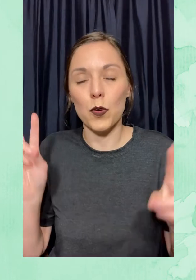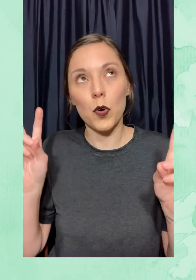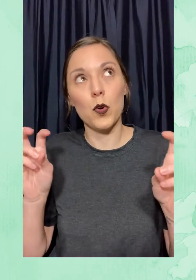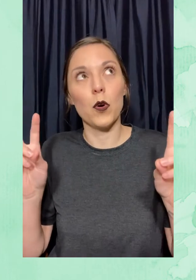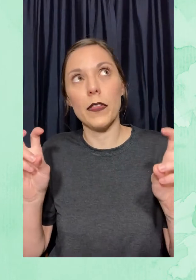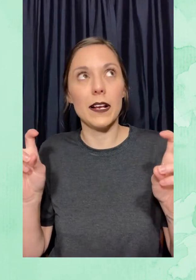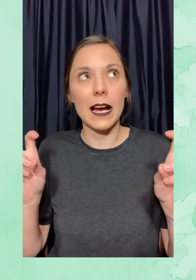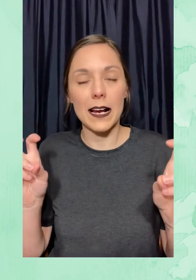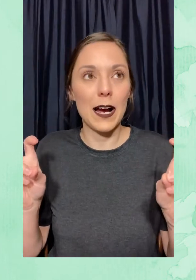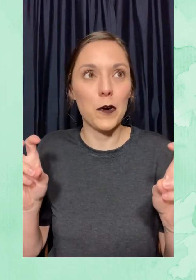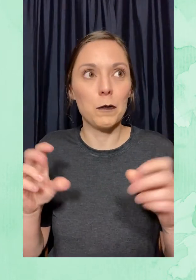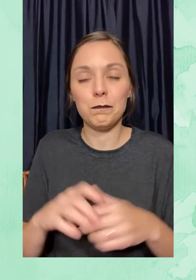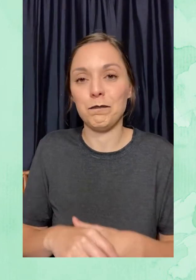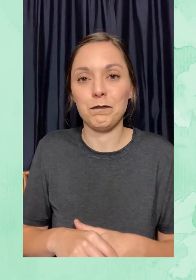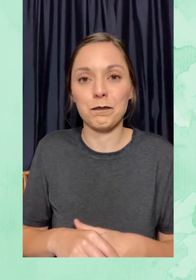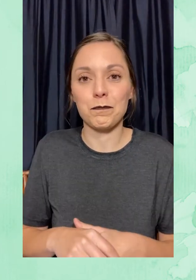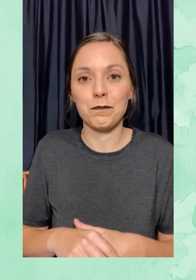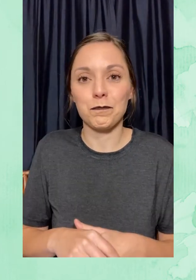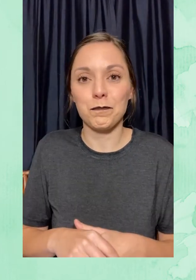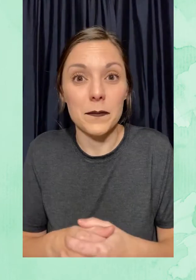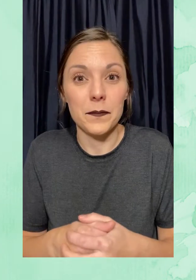un jugo del cacao.